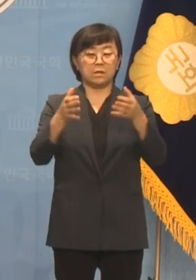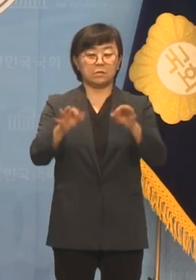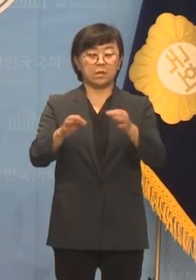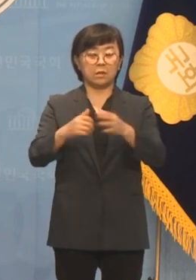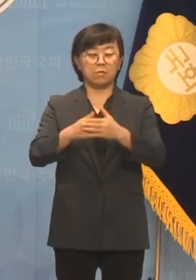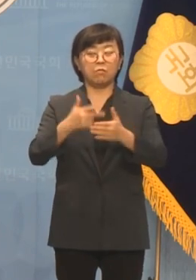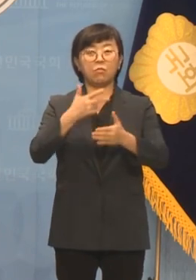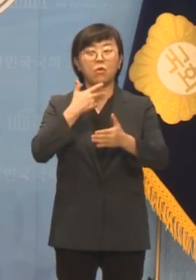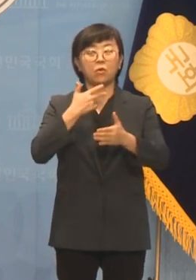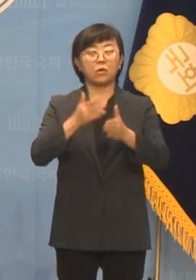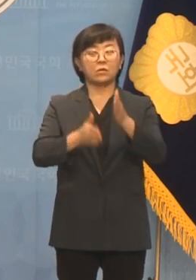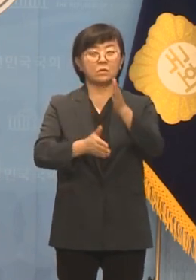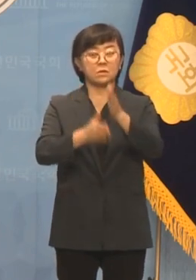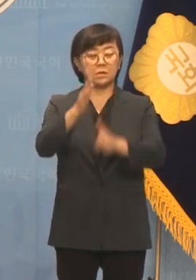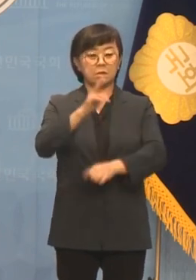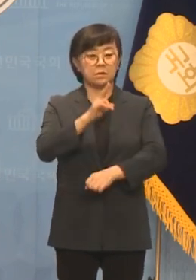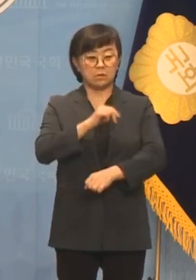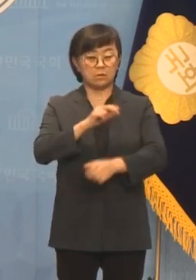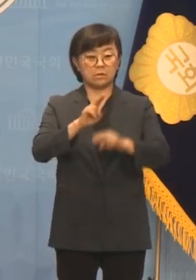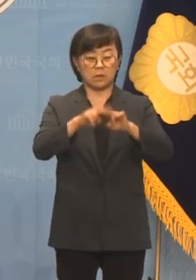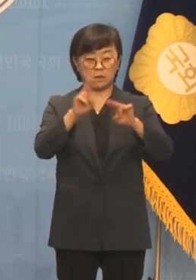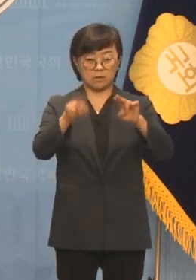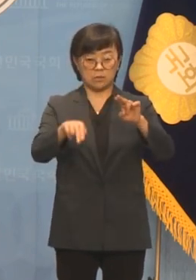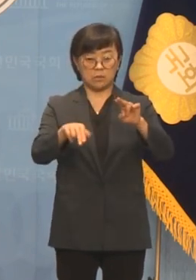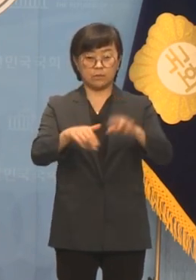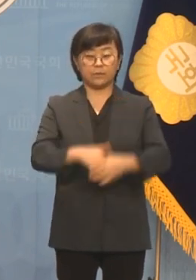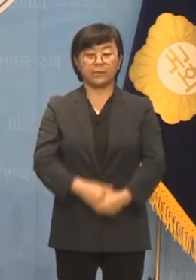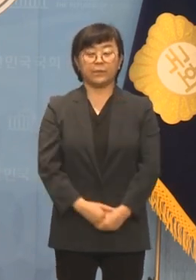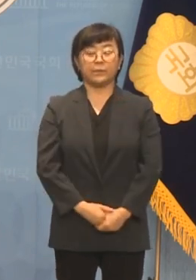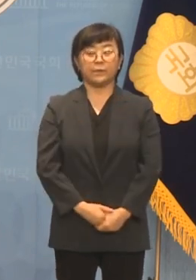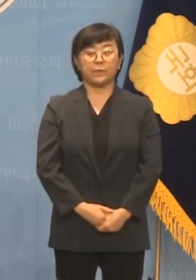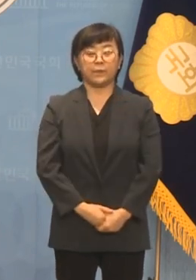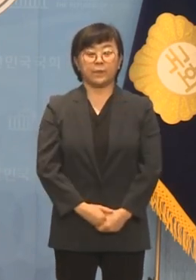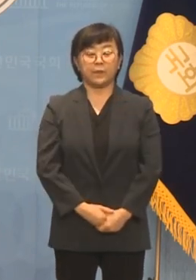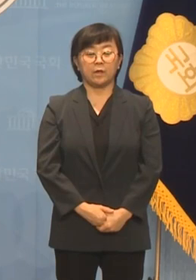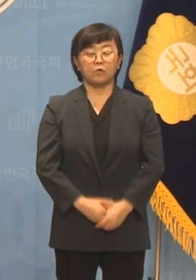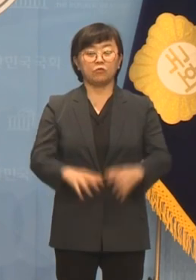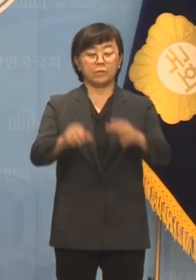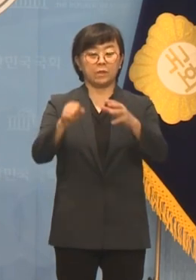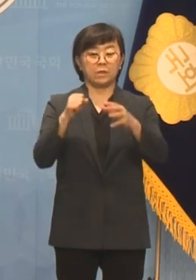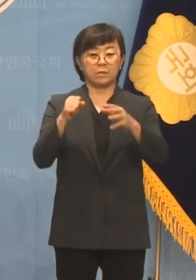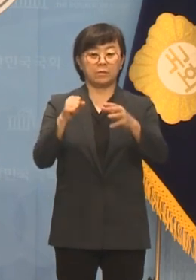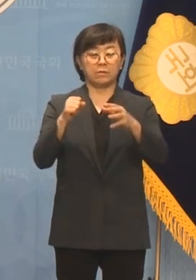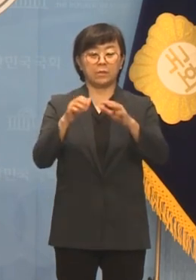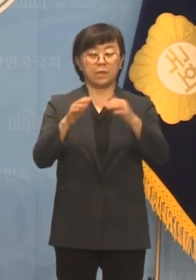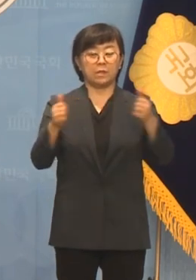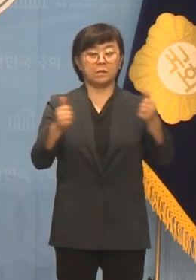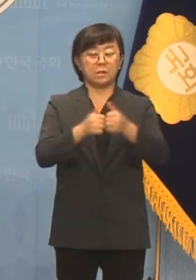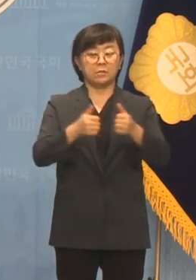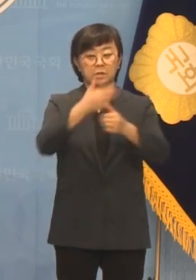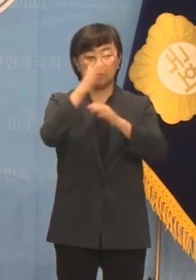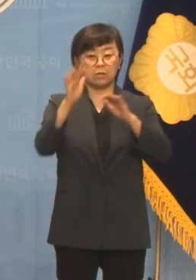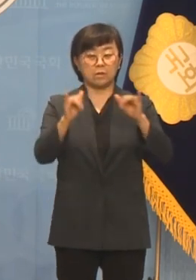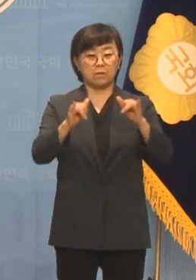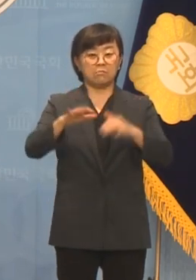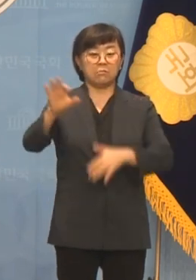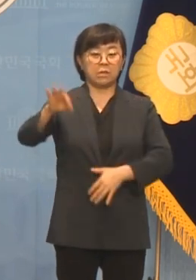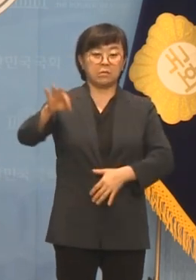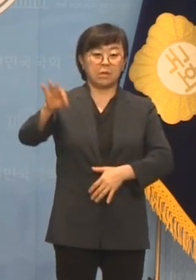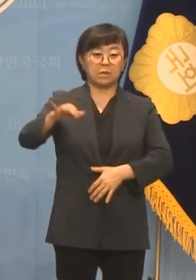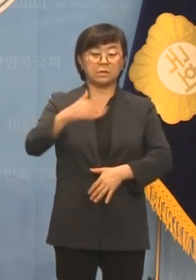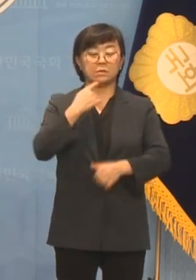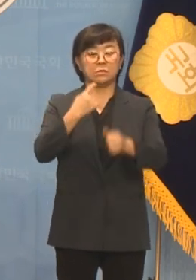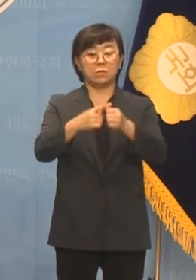보령시의원은 당장 사퇴하십시오. 국민의힘 인사들의 청년 폄훼가 이제는